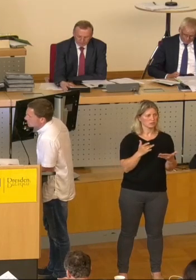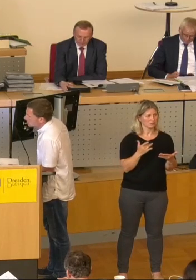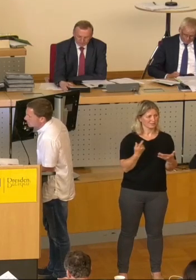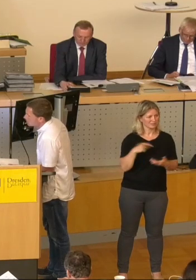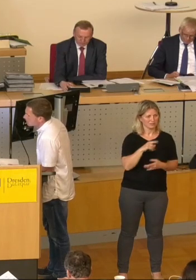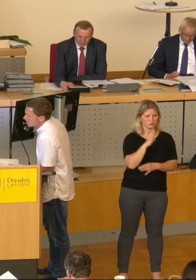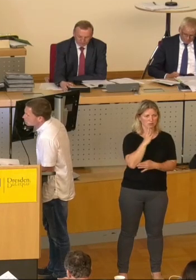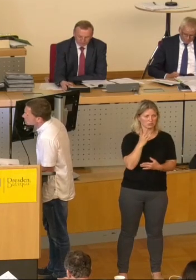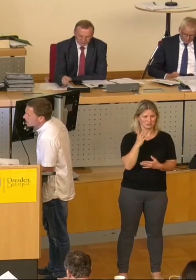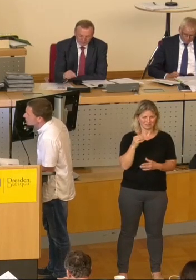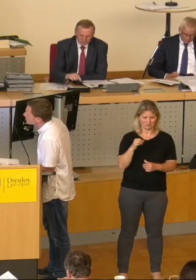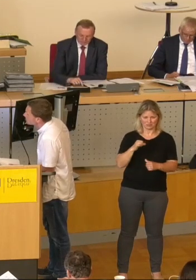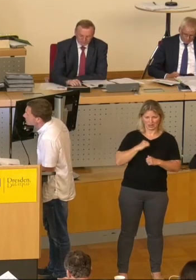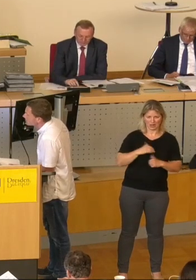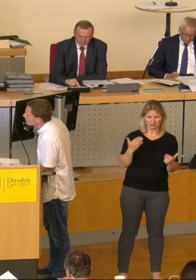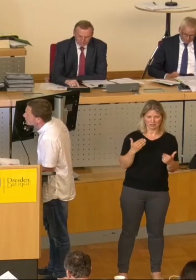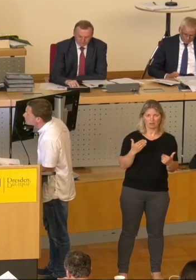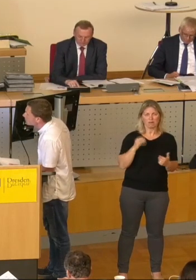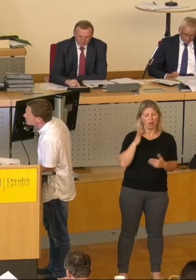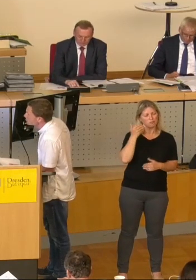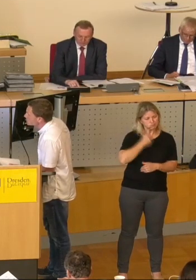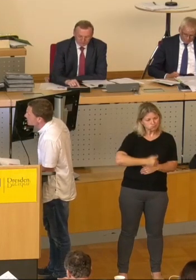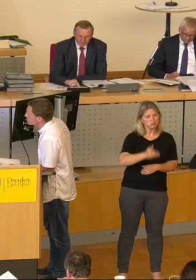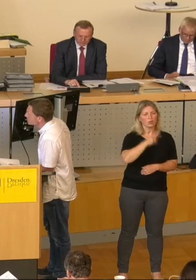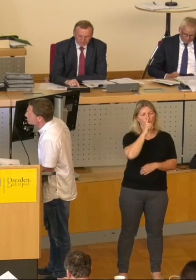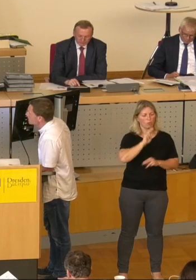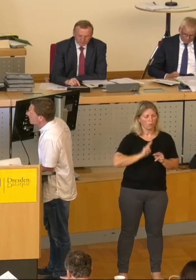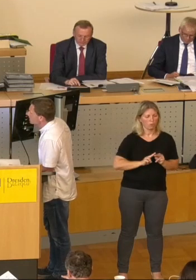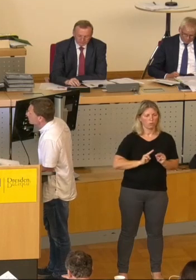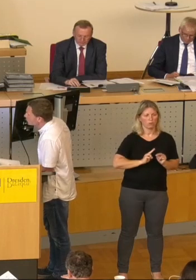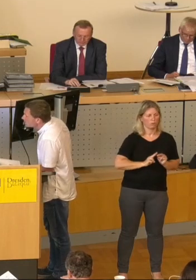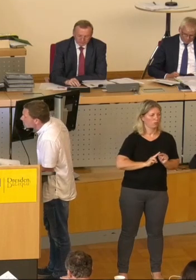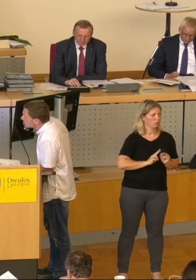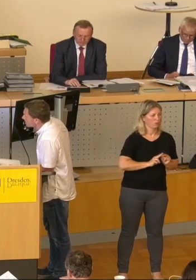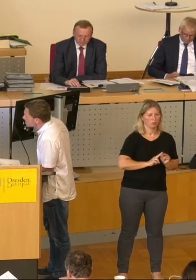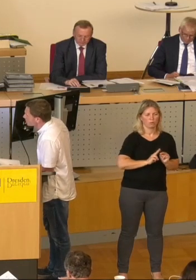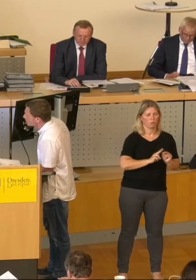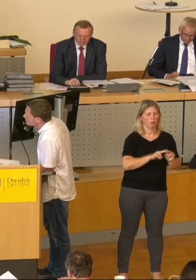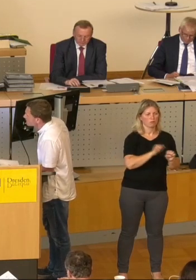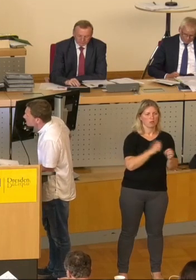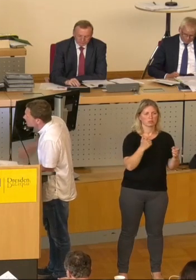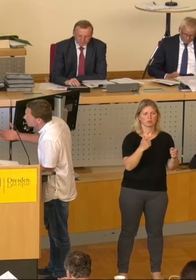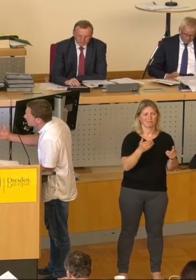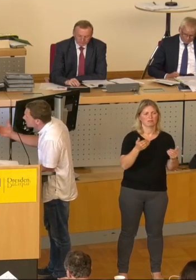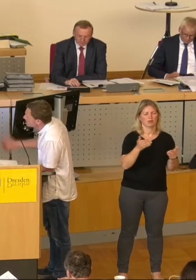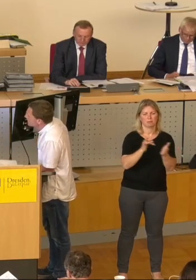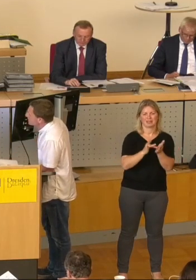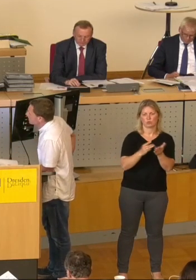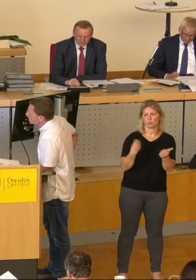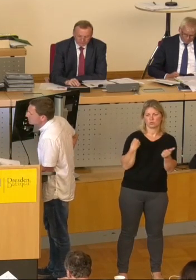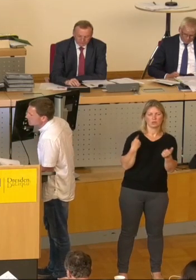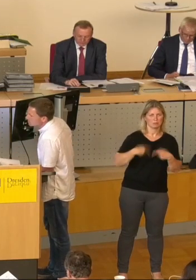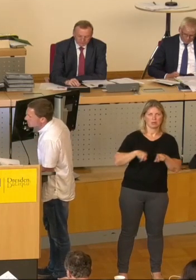gut und gerne noch die weiteren Jahre immer weiter vor sich her schieben und immer mit der gleichen Begründung. Das liegt ja auf der Hand.